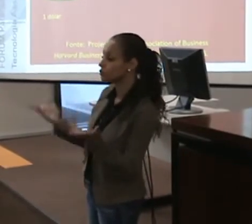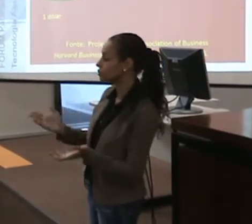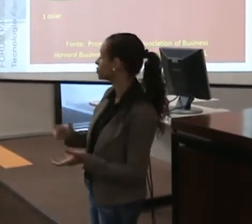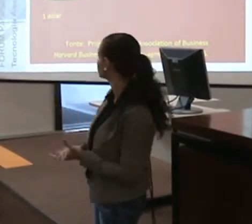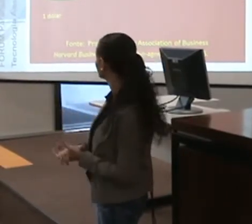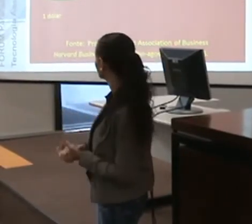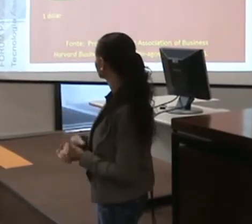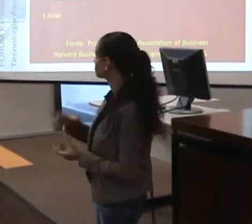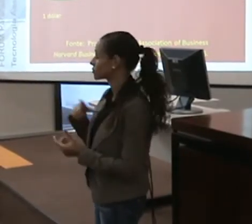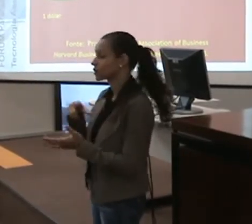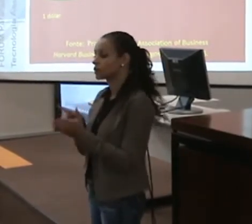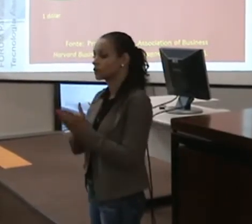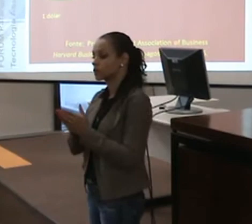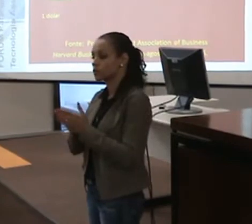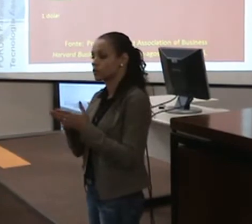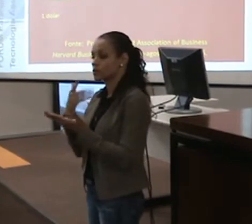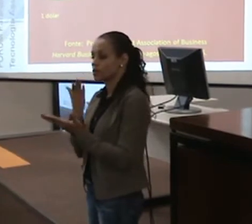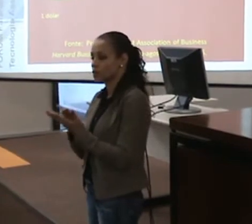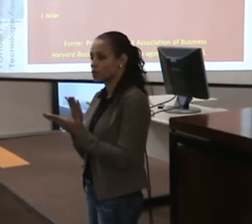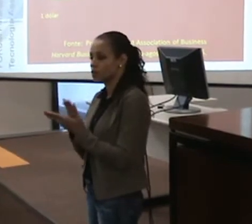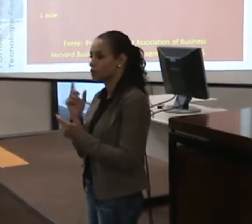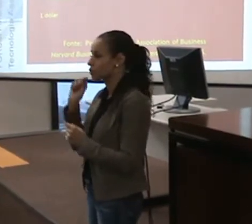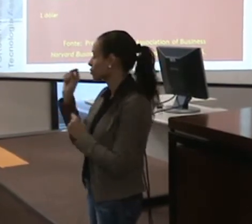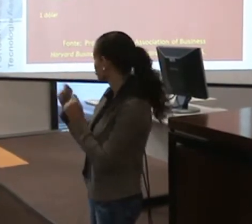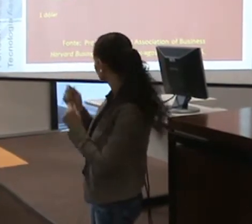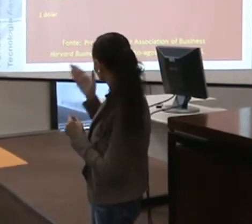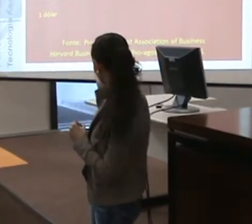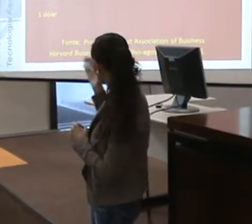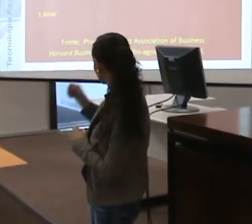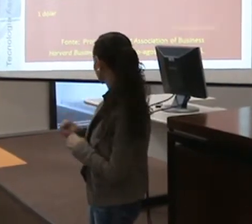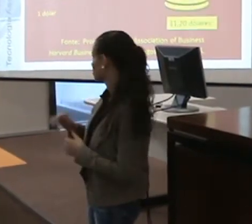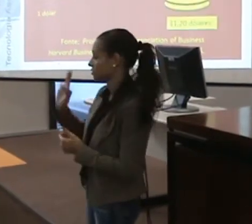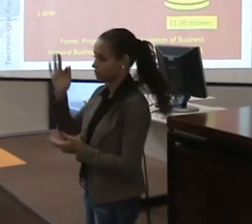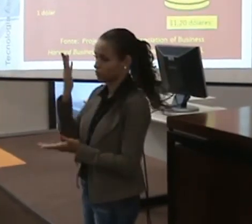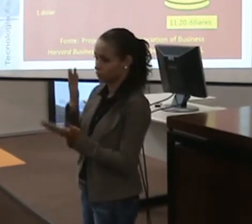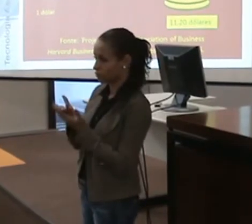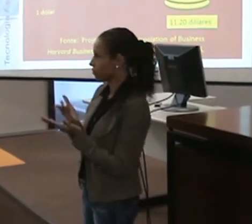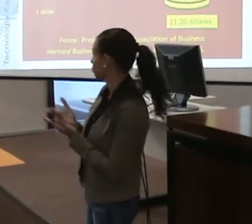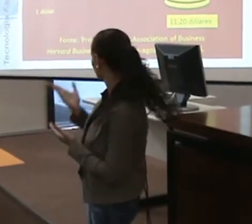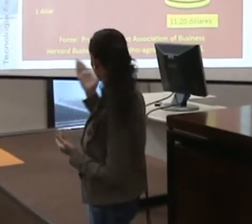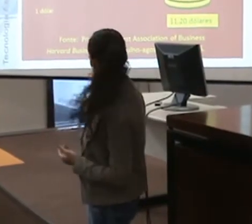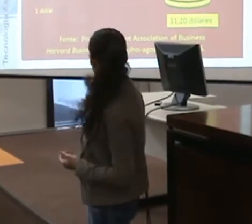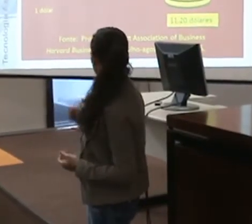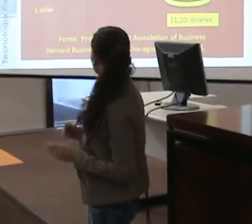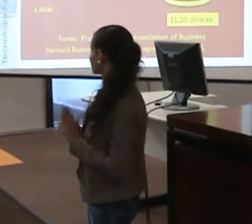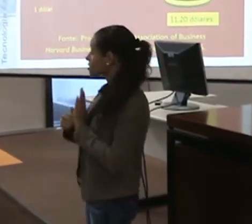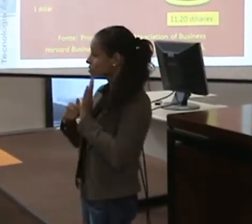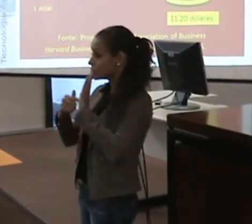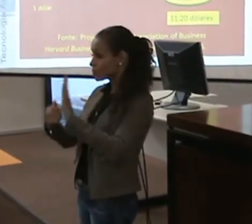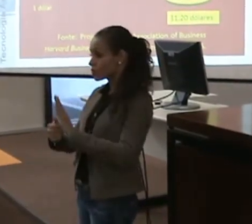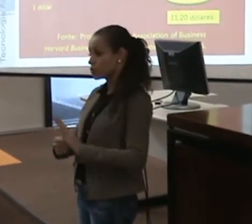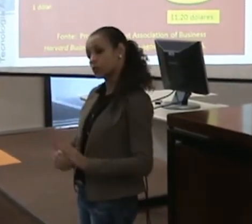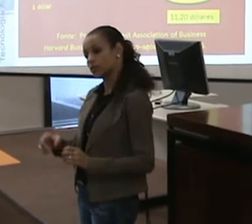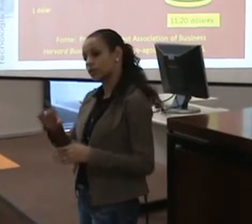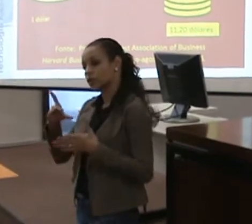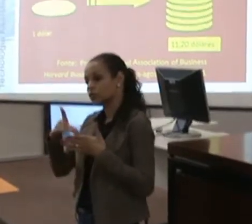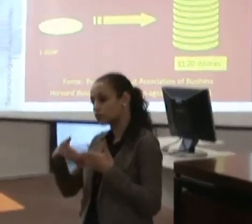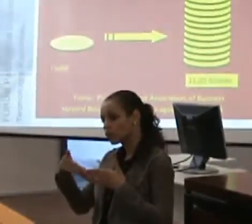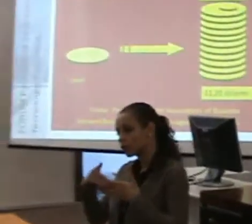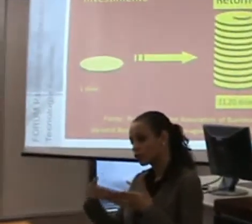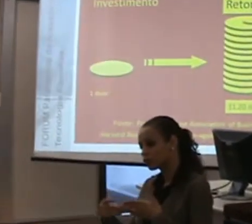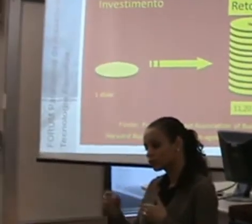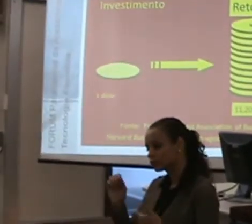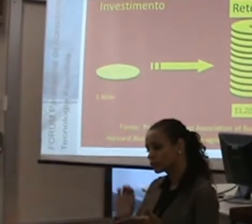há um estudo que saiu, né, na Harvard Business Review, que mostra que a cada dólar investido,